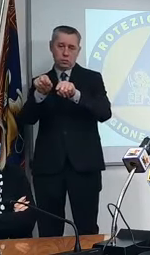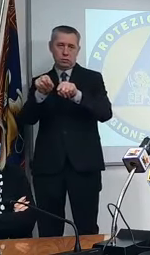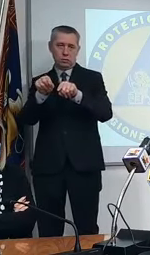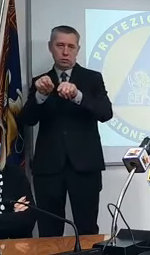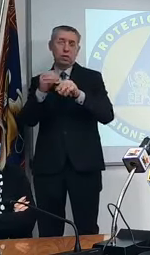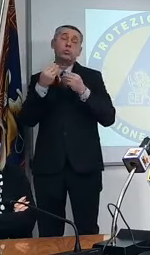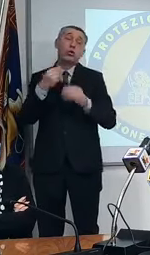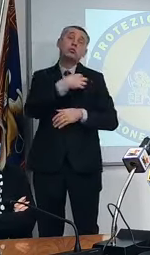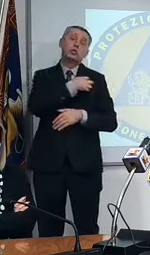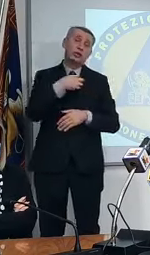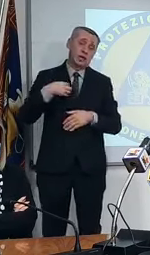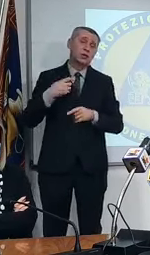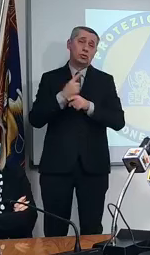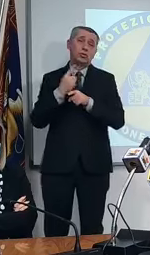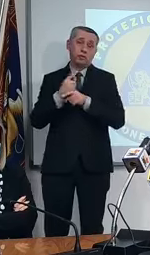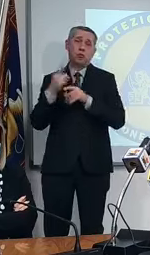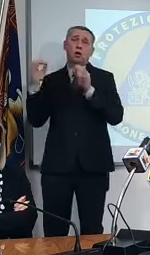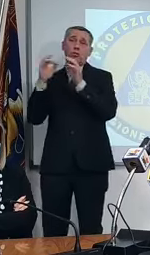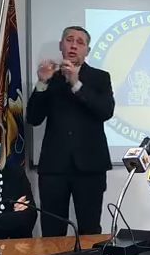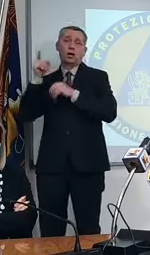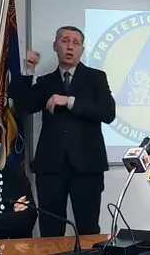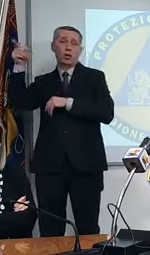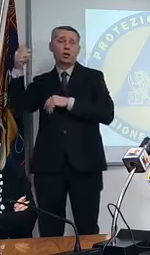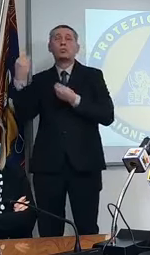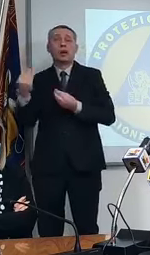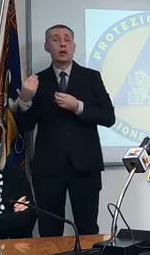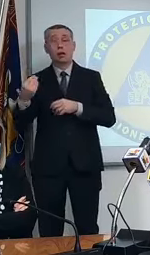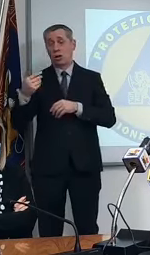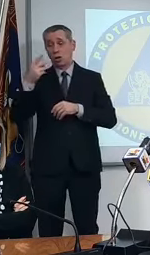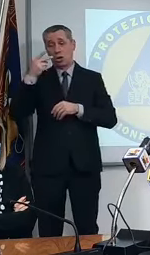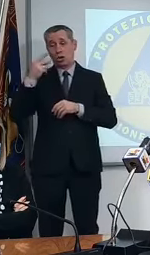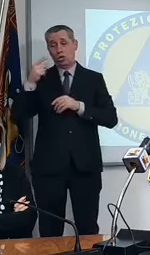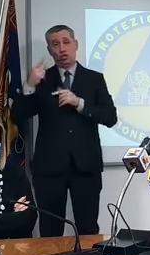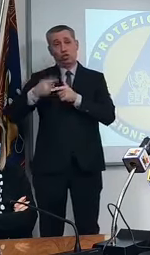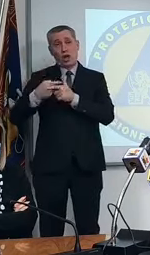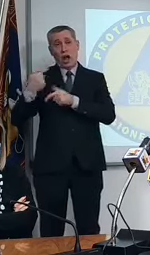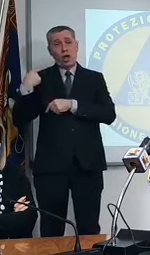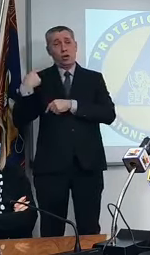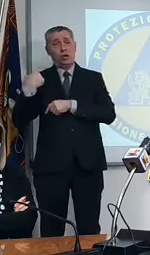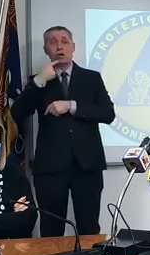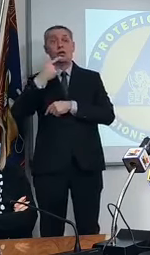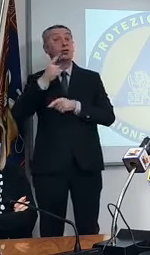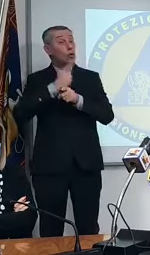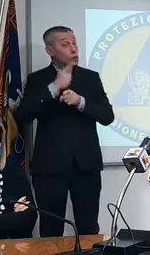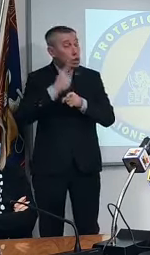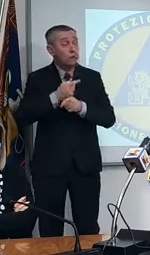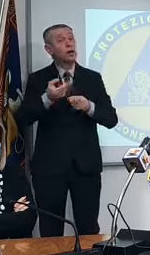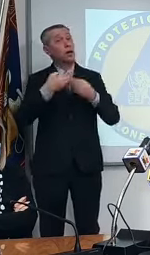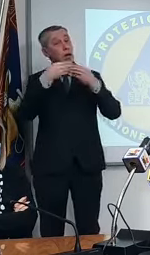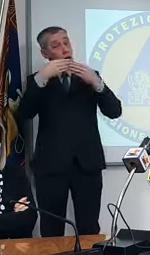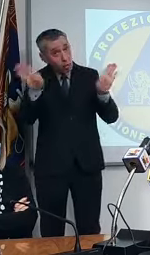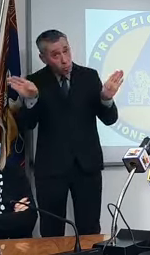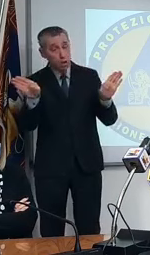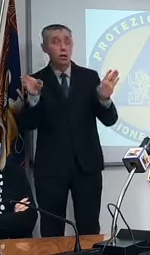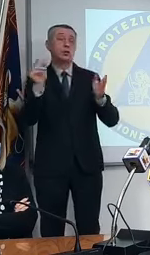ricordo che a fine dicembre ci hanno detto dovete aprire le scuole perché è l'ultimo dei problemi che avete fortunatamente internet lascia